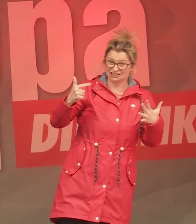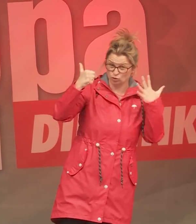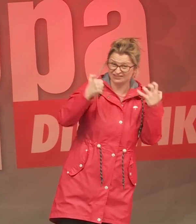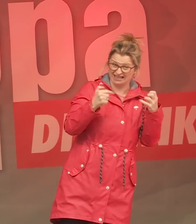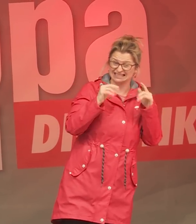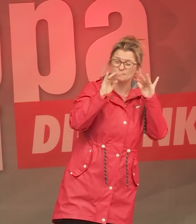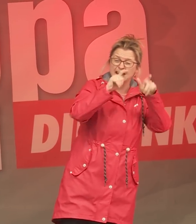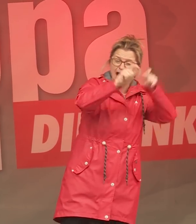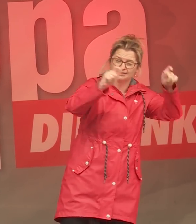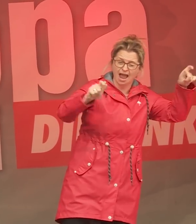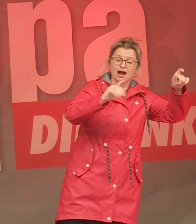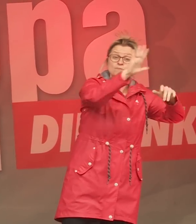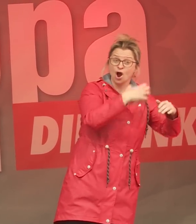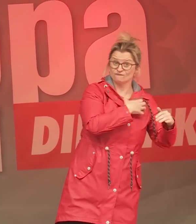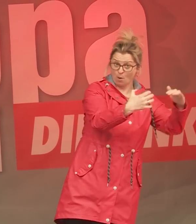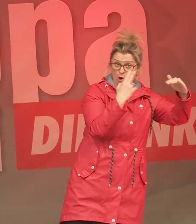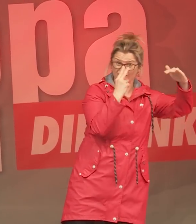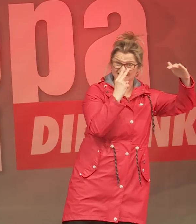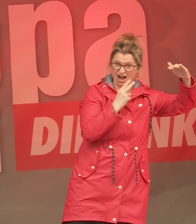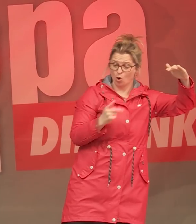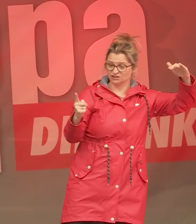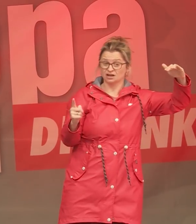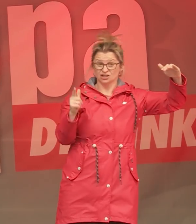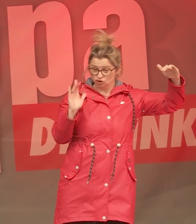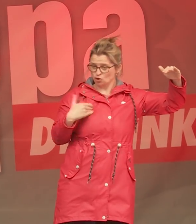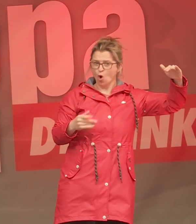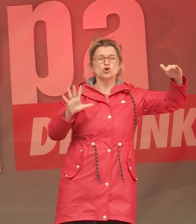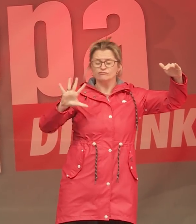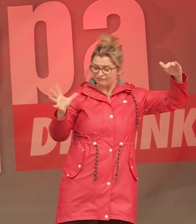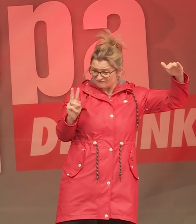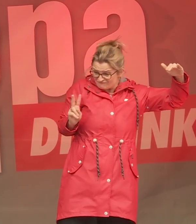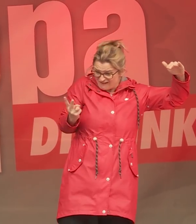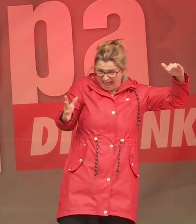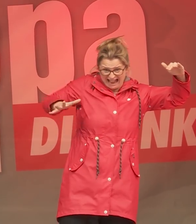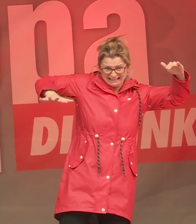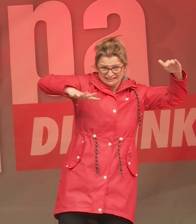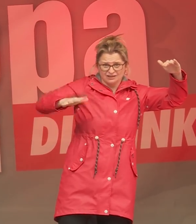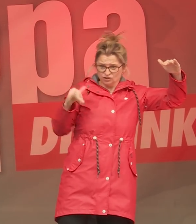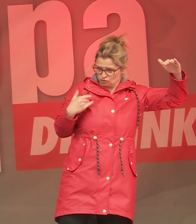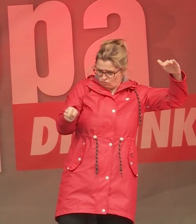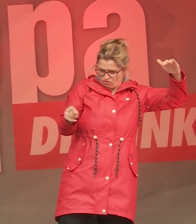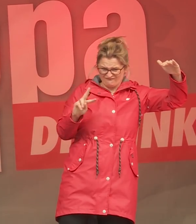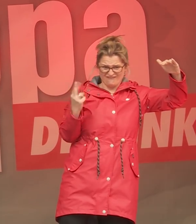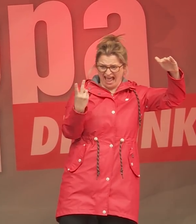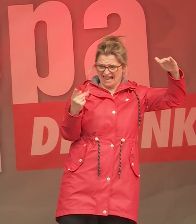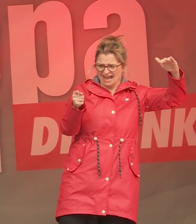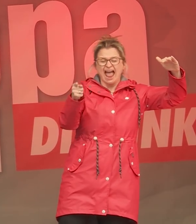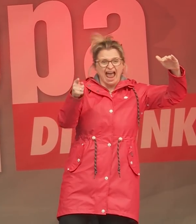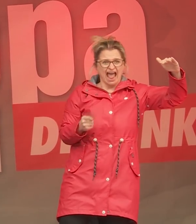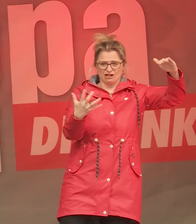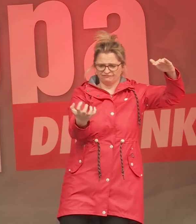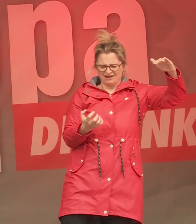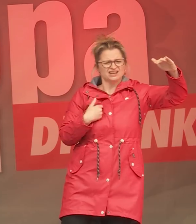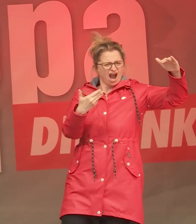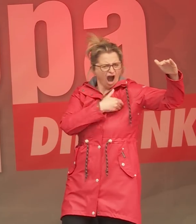Milliardäre haben ein Vermögen, was der Hälfte, was der kompletten, der gleich ist wie die komplette